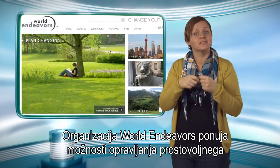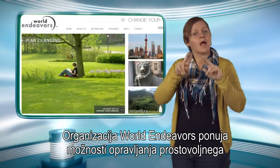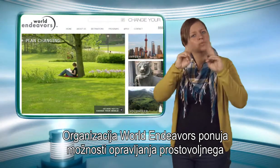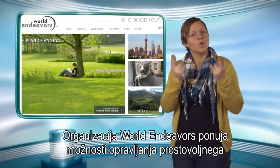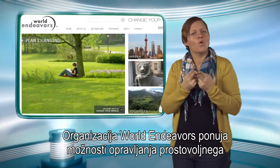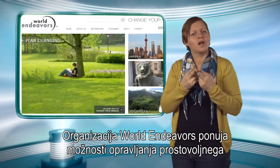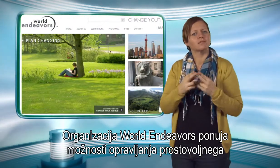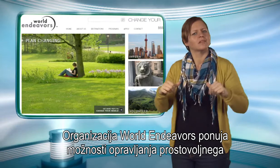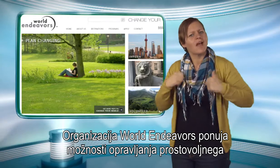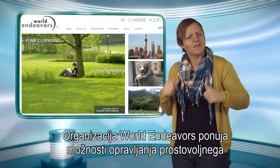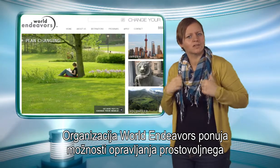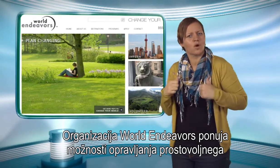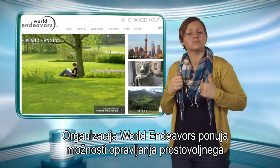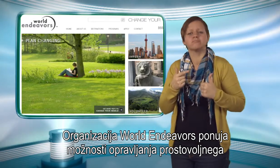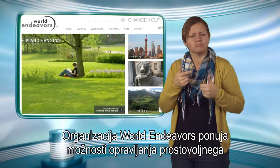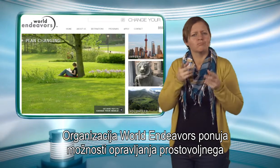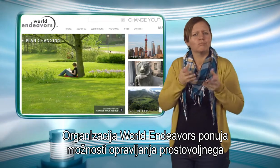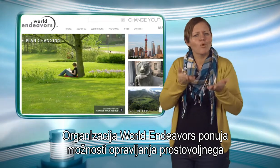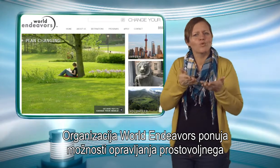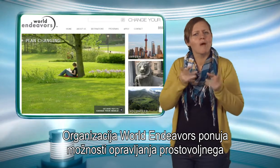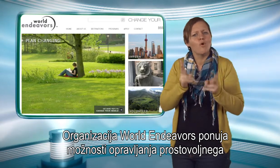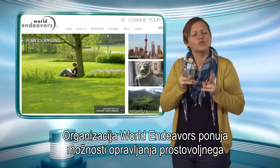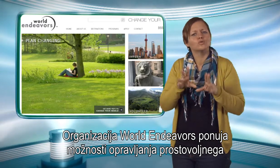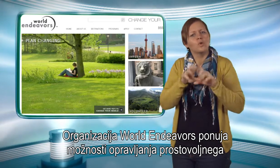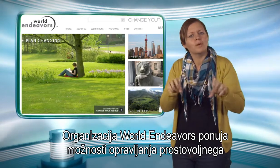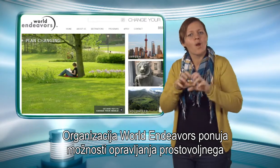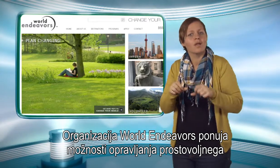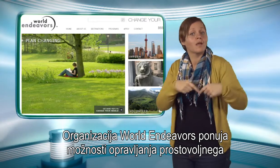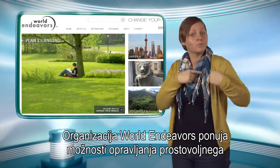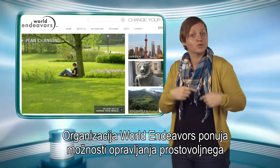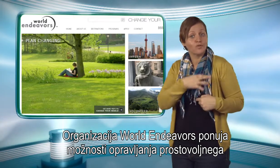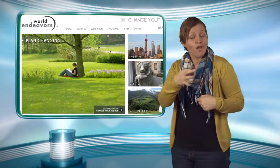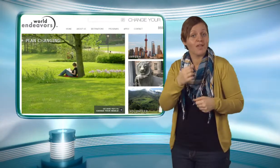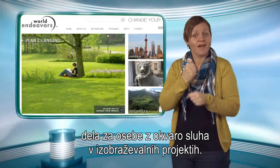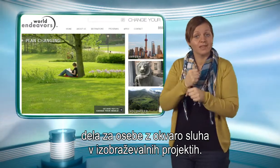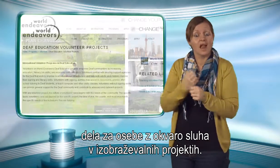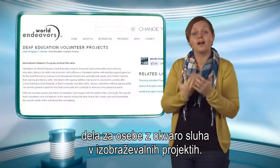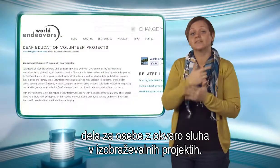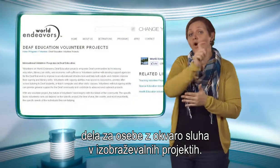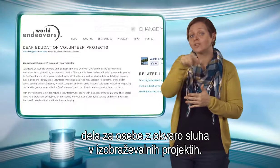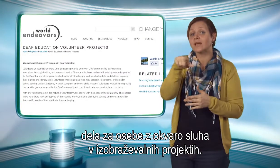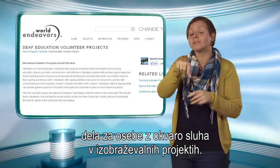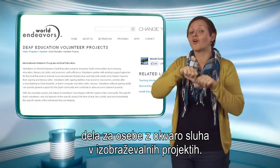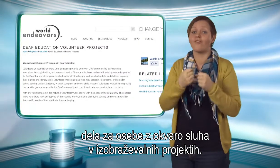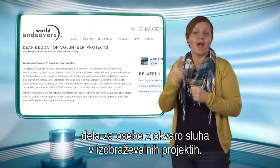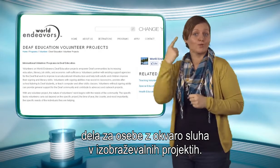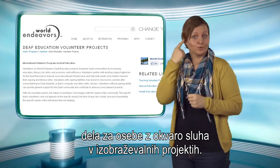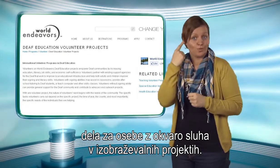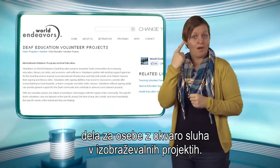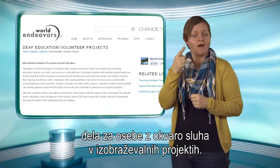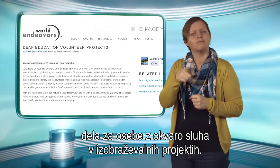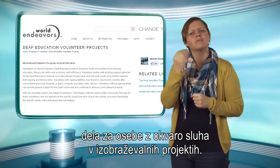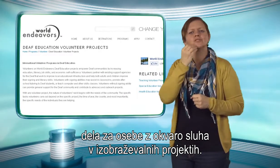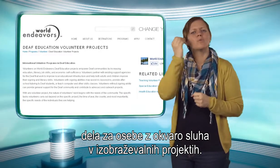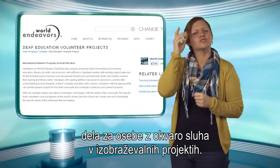Organizacija World Endeavers ponuja možnosti opravljanja prostovoljnega dela za vsebe z okvaro sluha v izobraževalnih